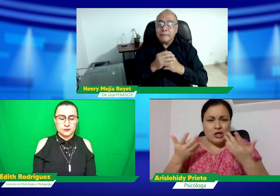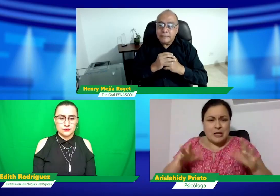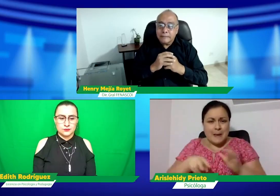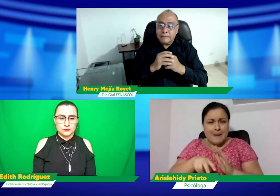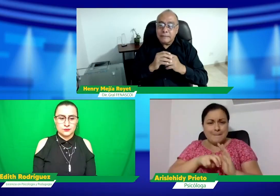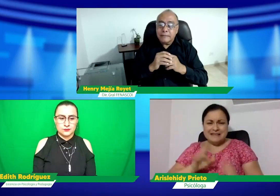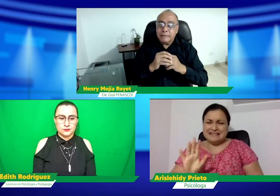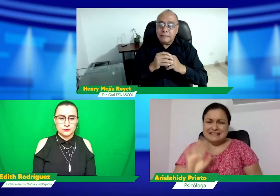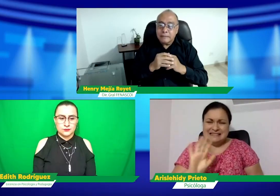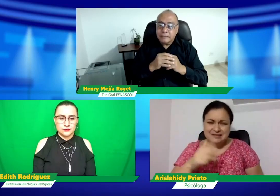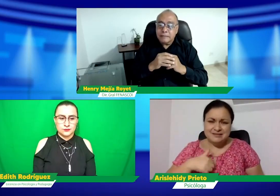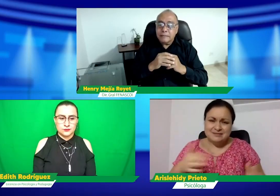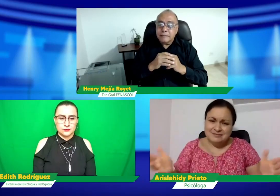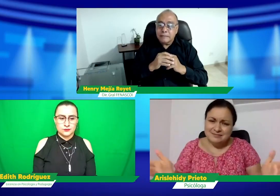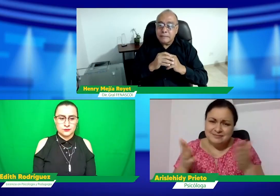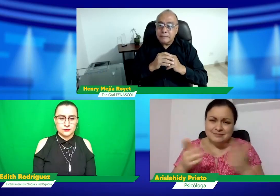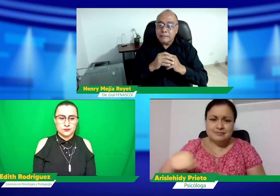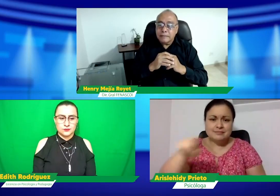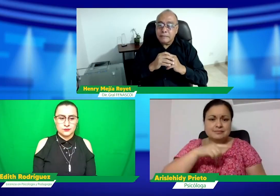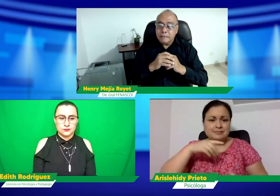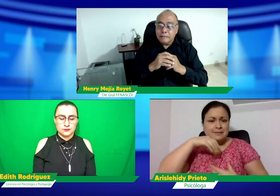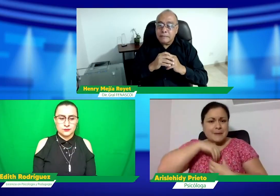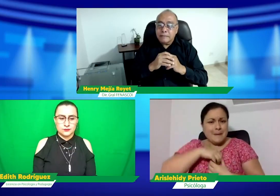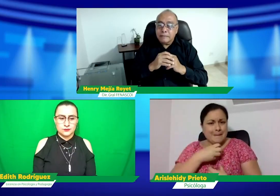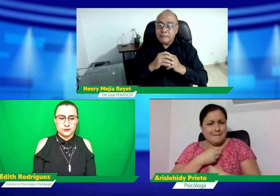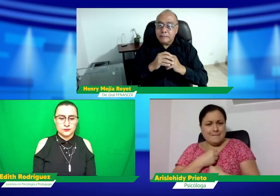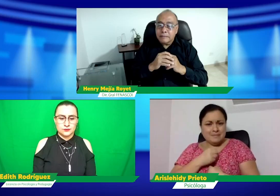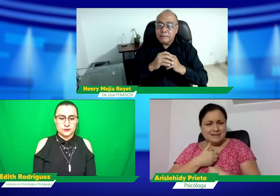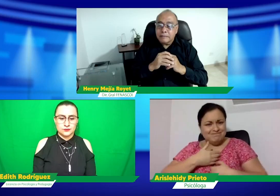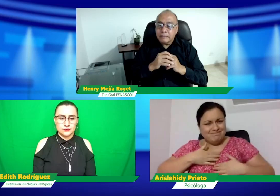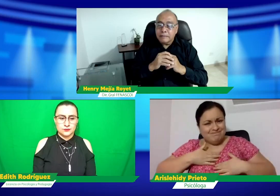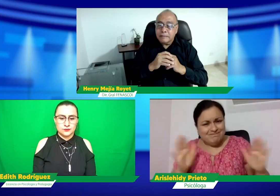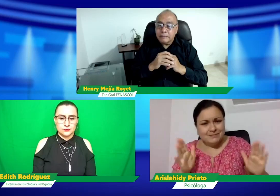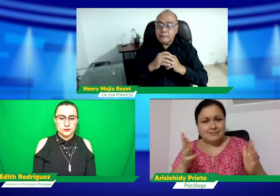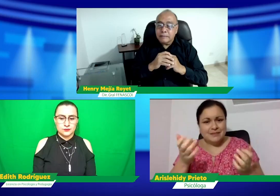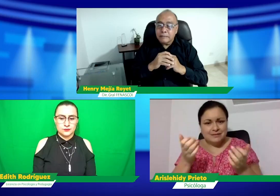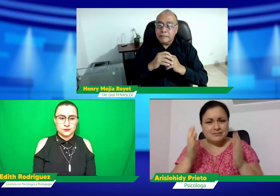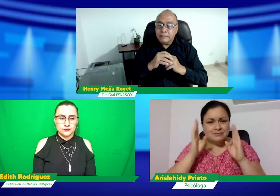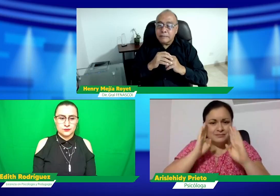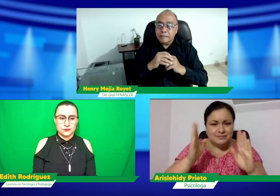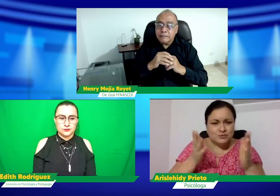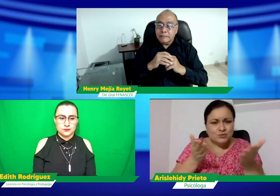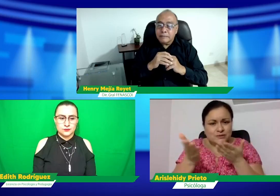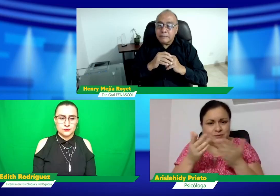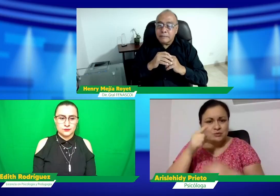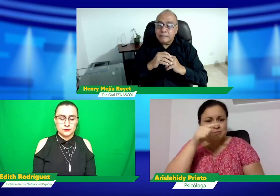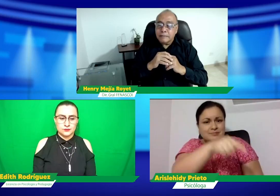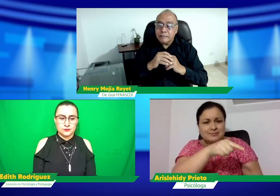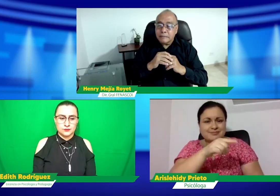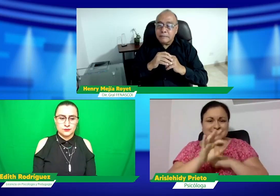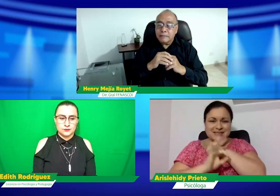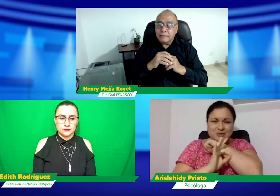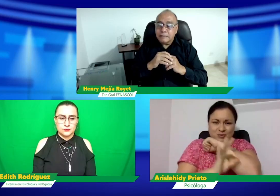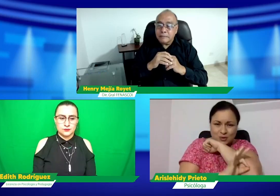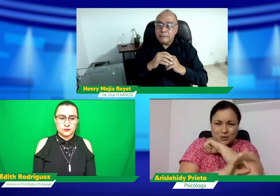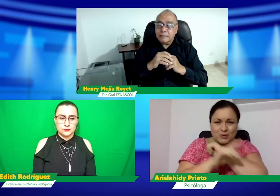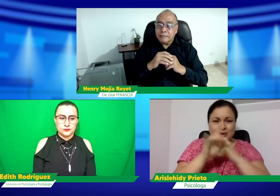ir a los diferentes espacios? No, animo a esto. Pues las personas se pueden